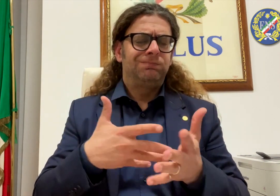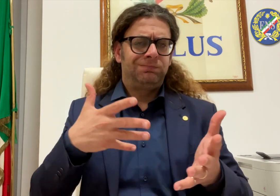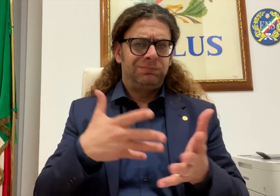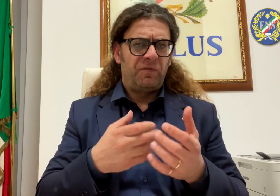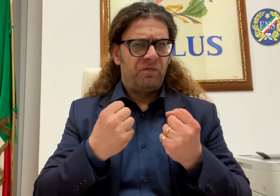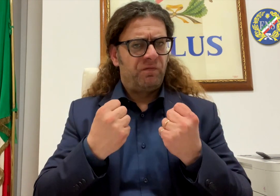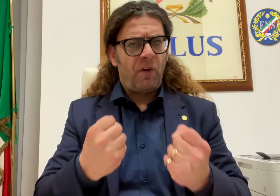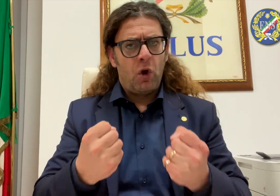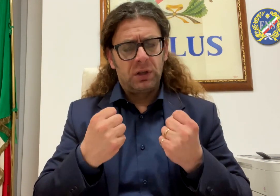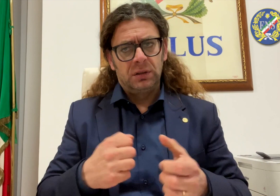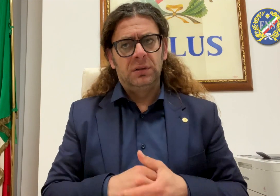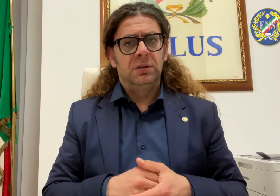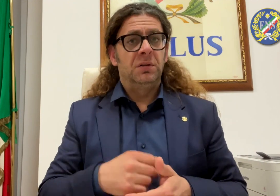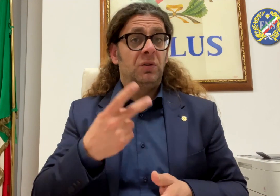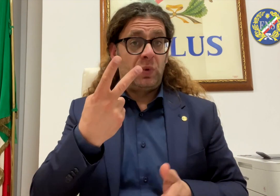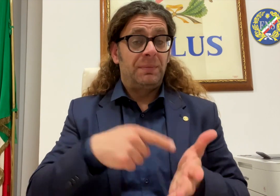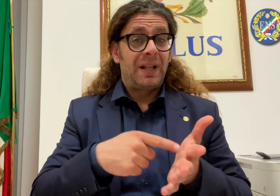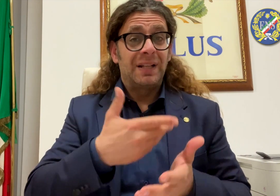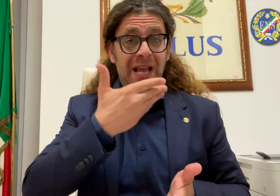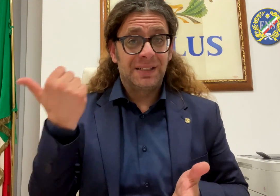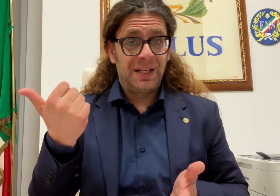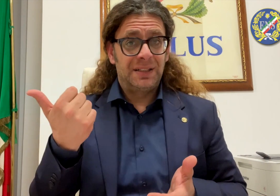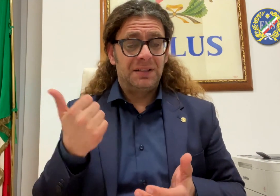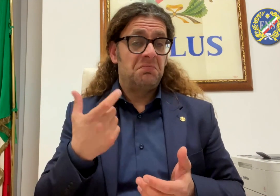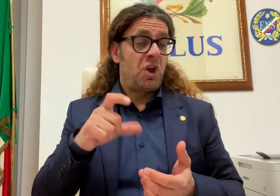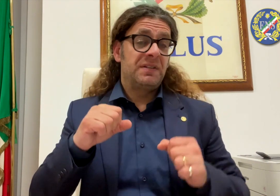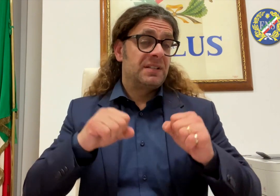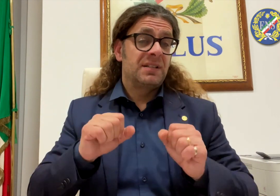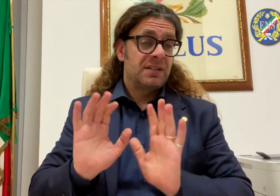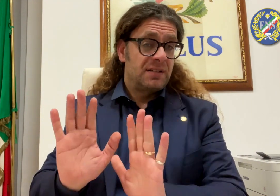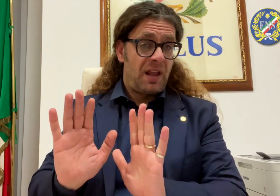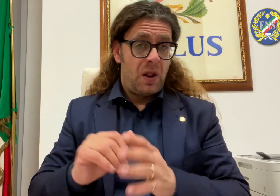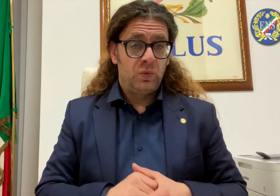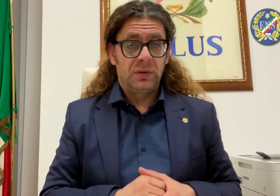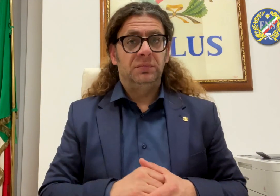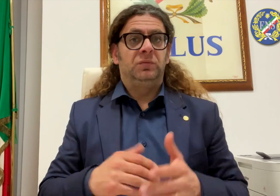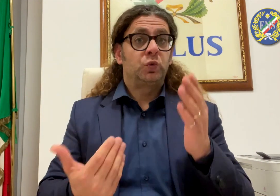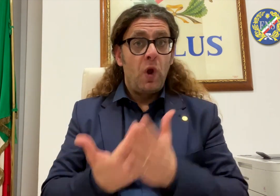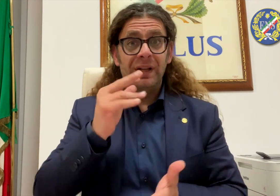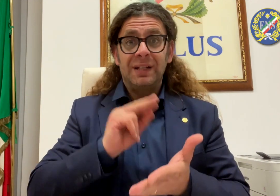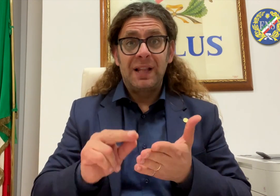tra le figure professionali che si occupano delle diverse tipologie di disabilità sensoriali, fisiche e intellettive.